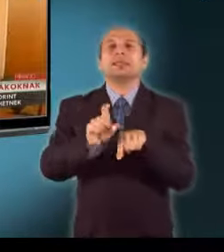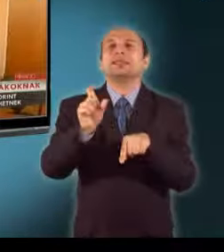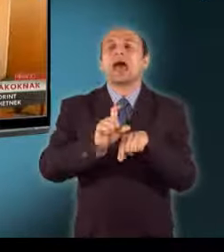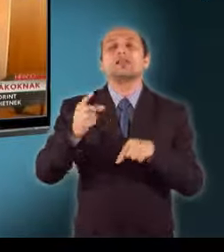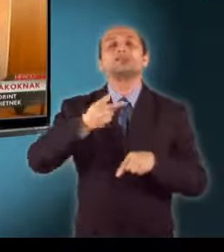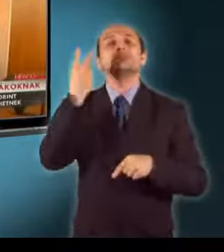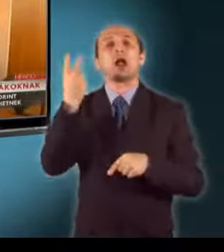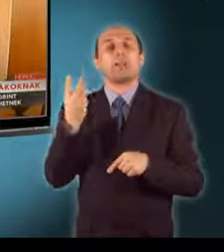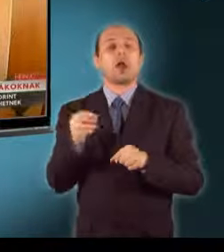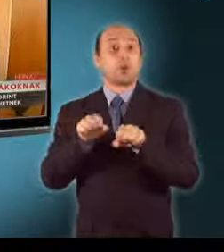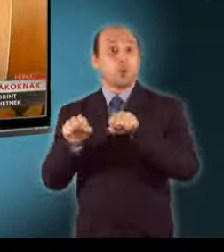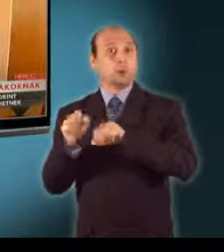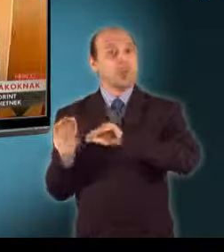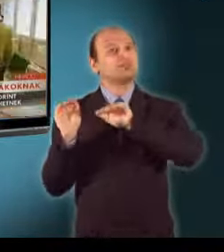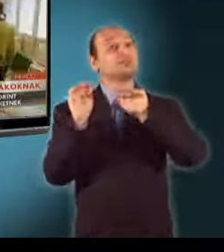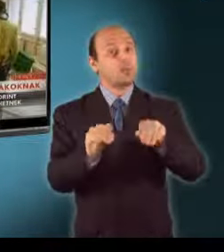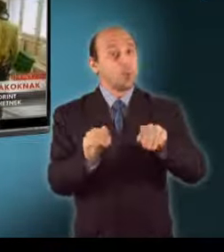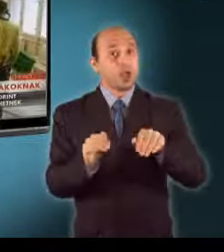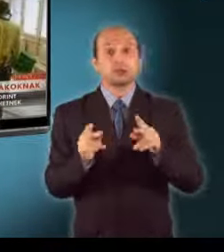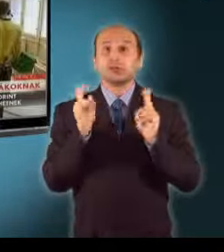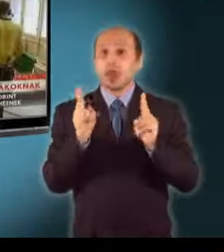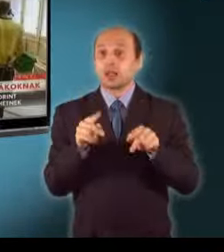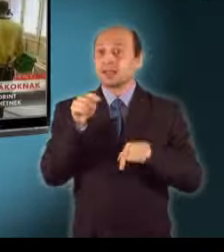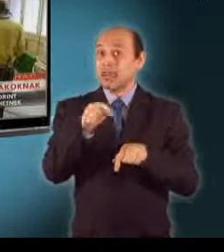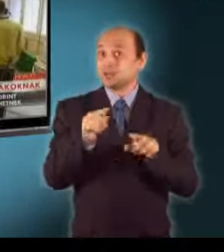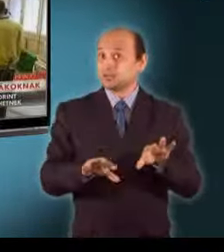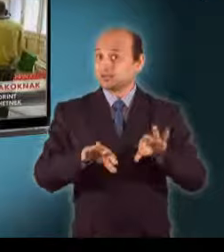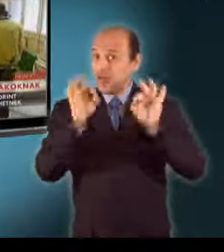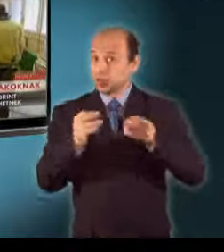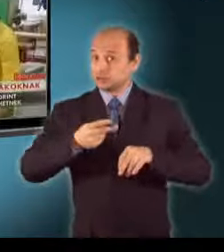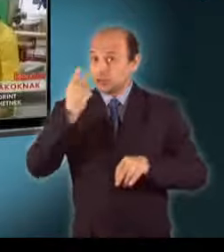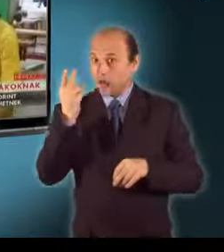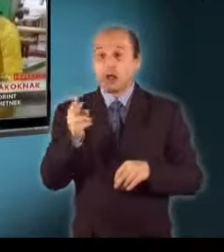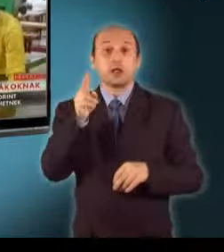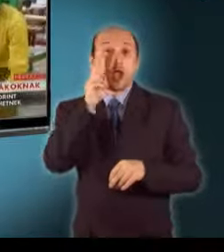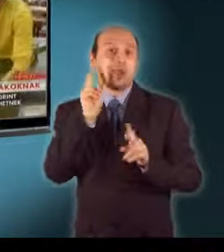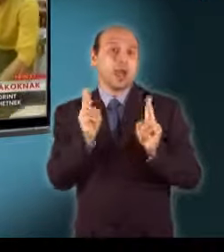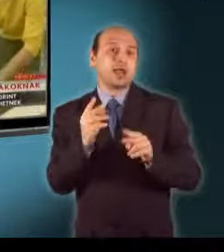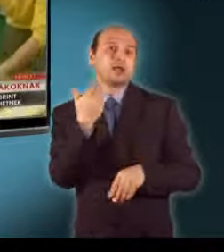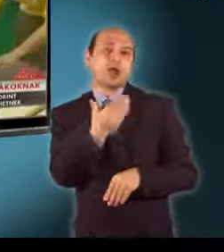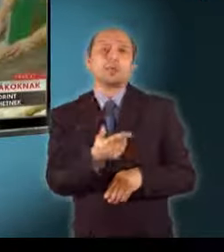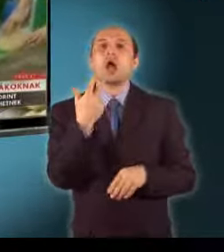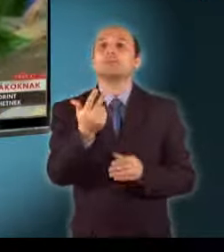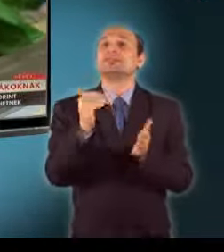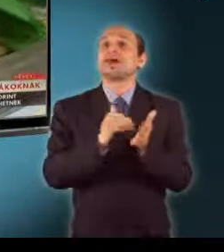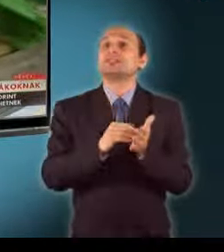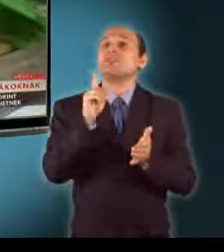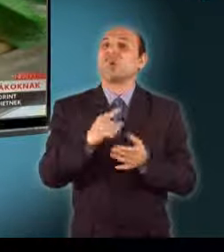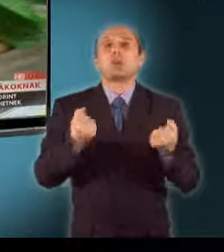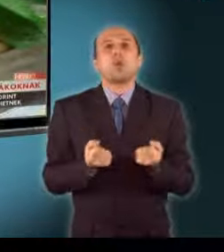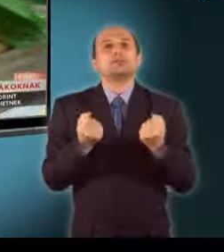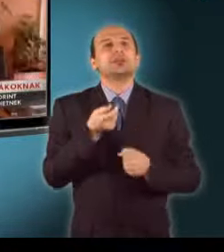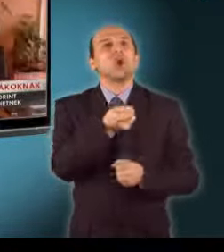támogatja a kormány. Azok a diákok, akik ezek valamelyikét választják, akár 30 ezer forintos ösztündíjat is kaphatnak majd.